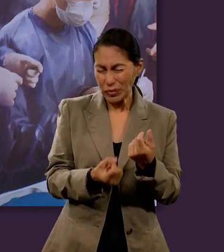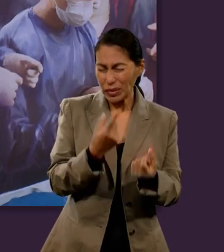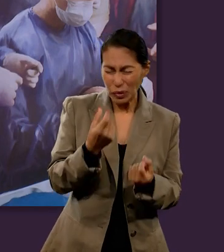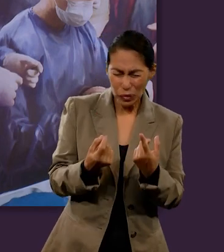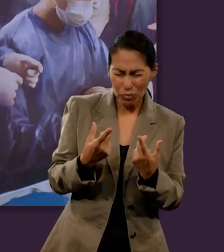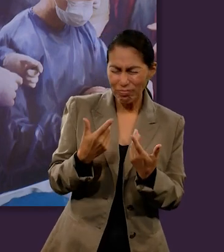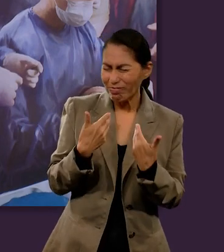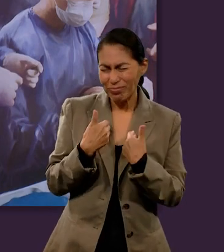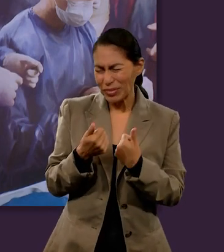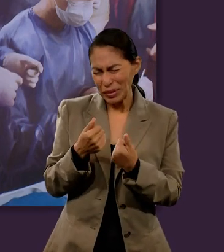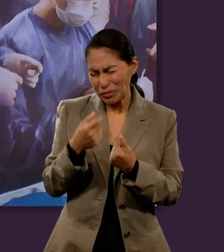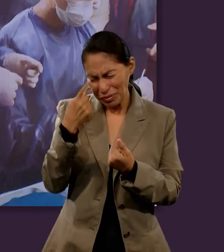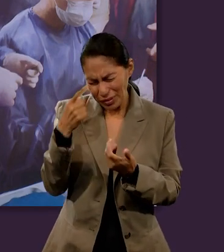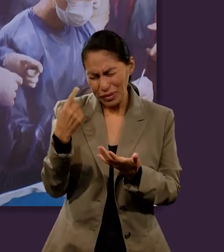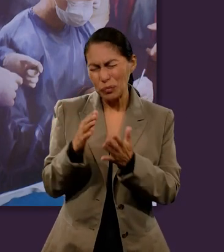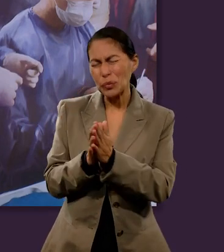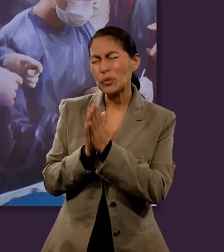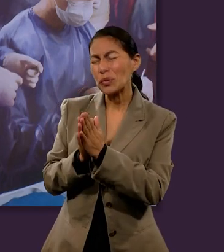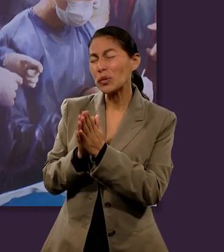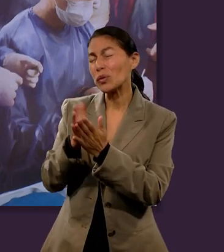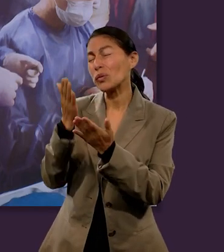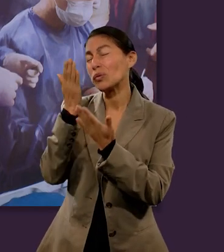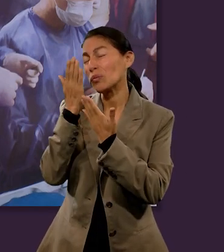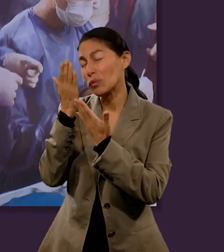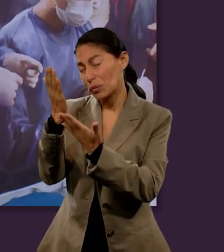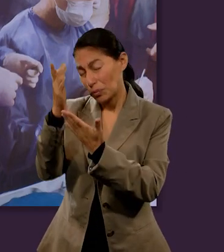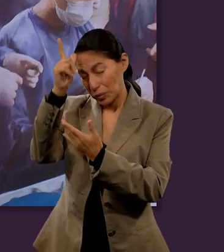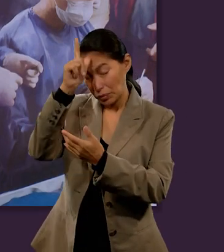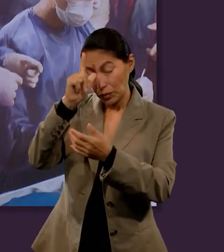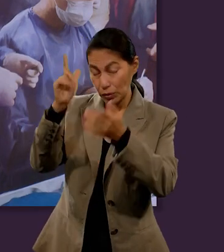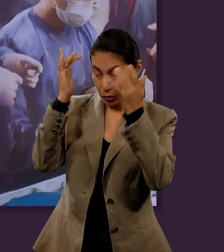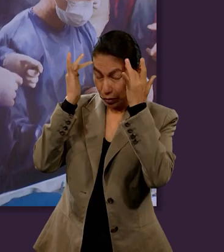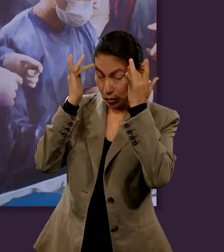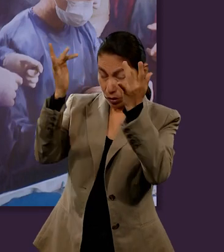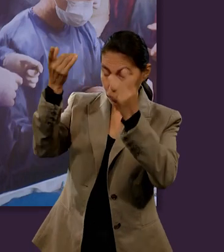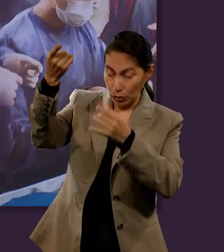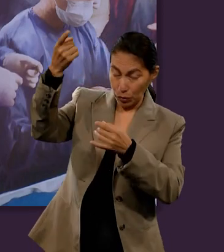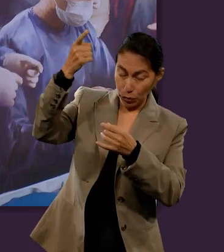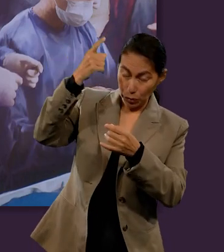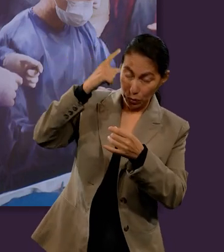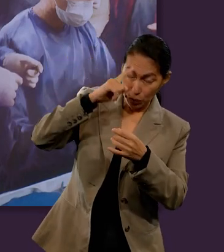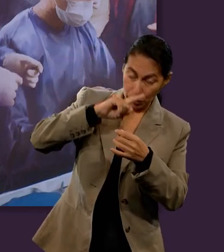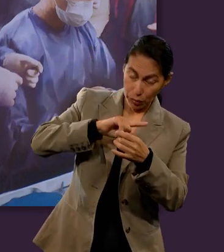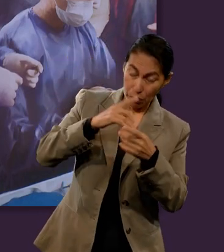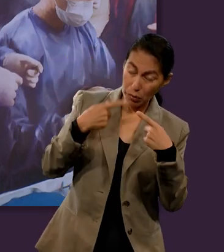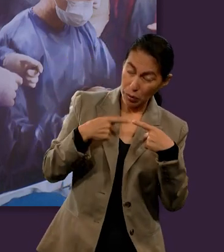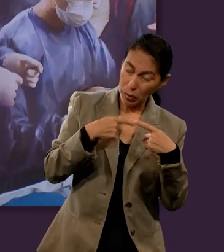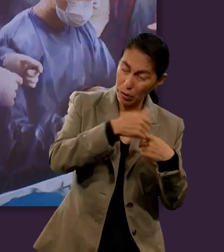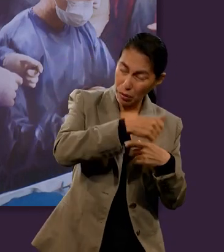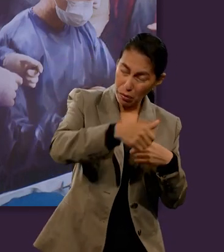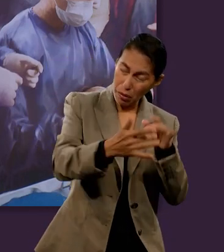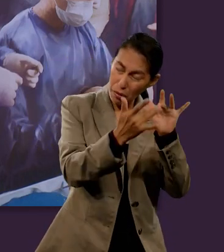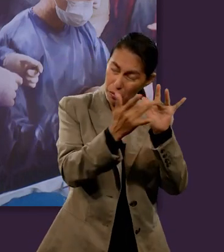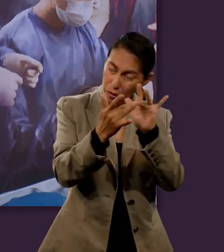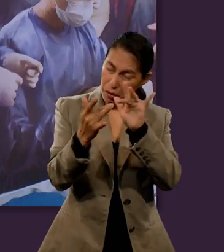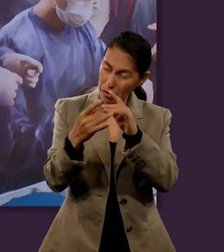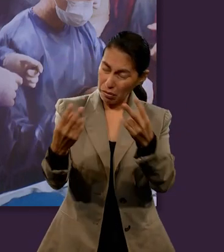para algunas personas. Por eso pedimos que tu Espíritu Santo esté aquí con nosotros, y también con cada una de las personas que nos está viendo,